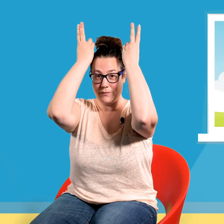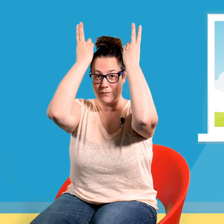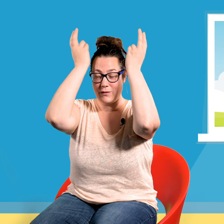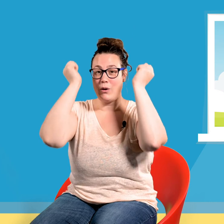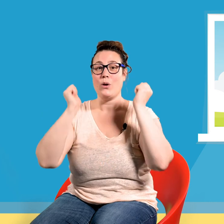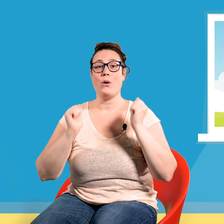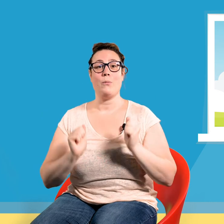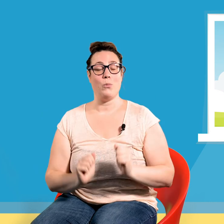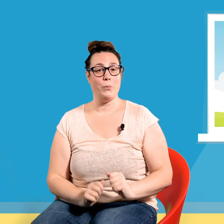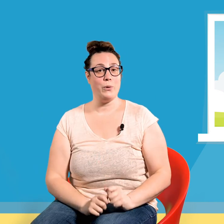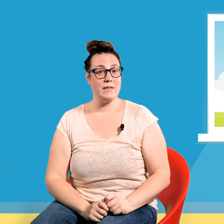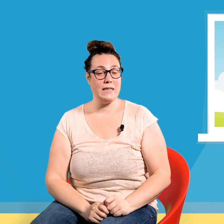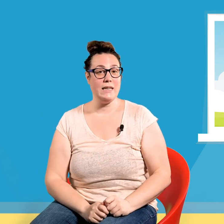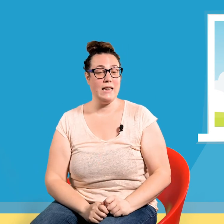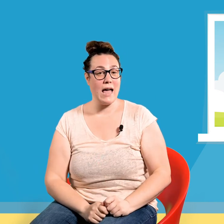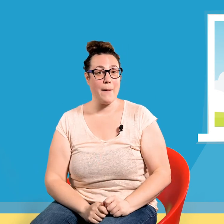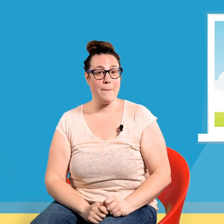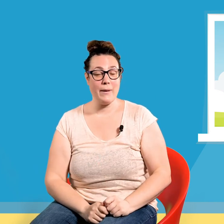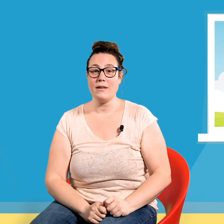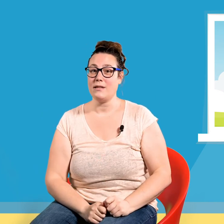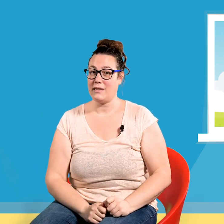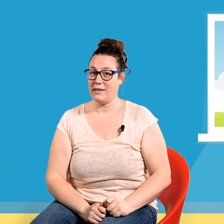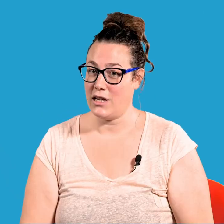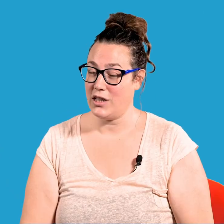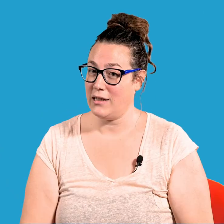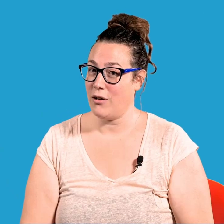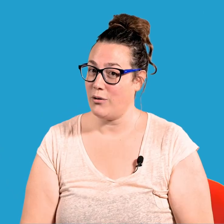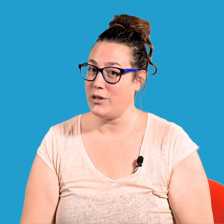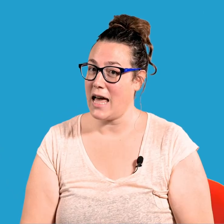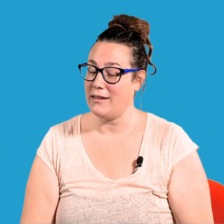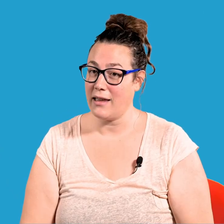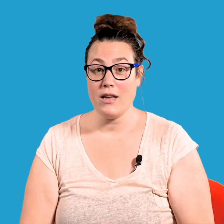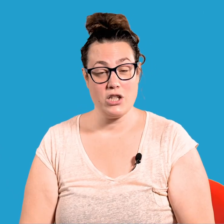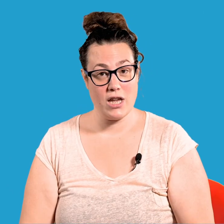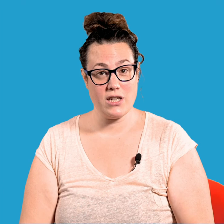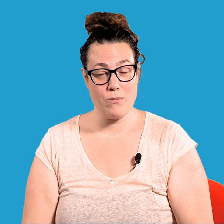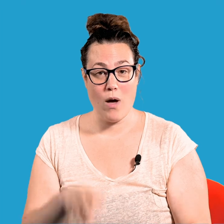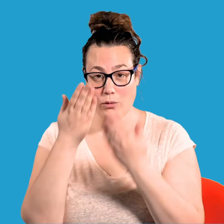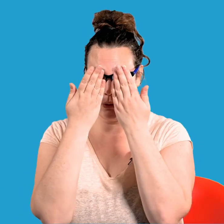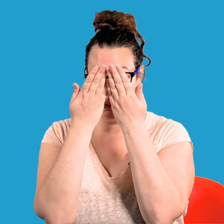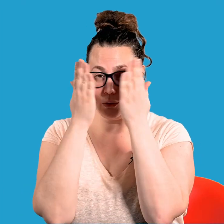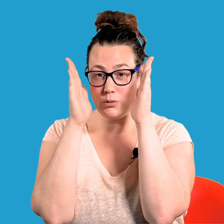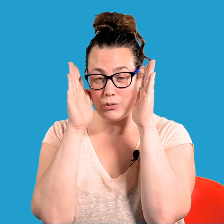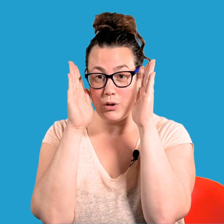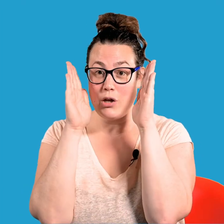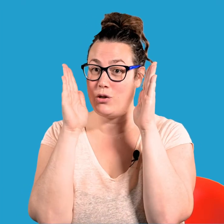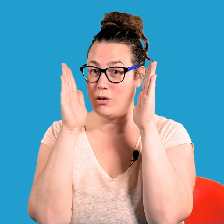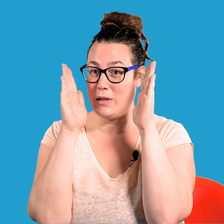Mon petit lapin s'est caché dans le jardin, cherchez-moi coucou coucou, je suis